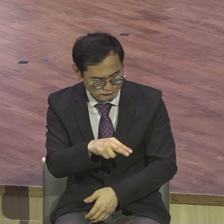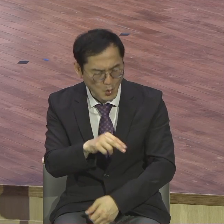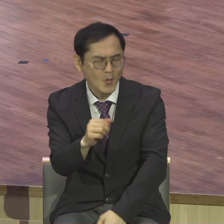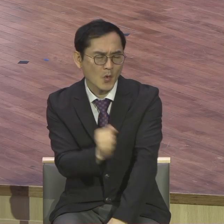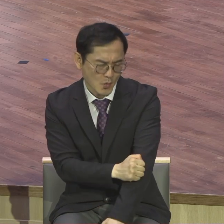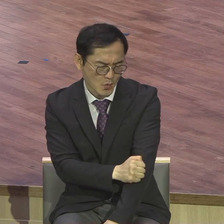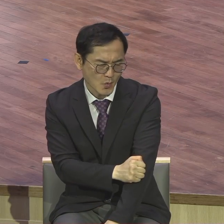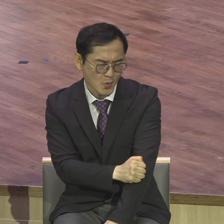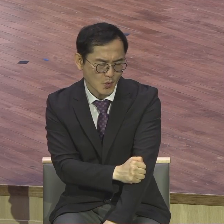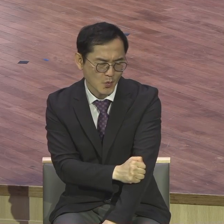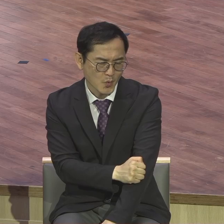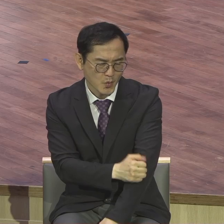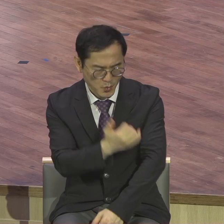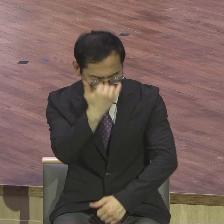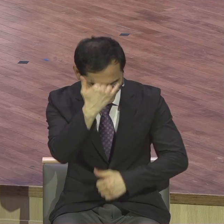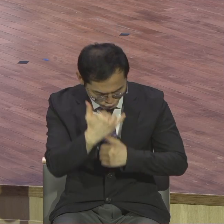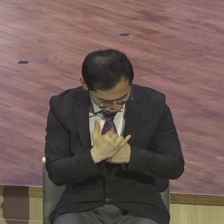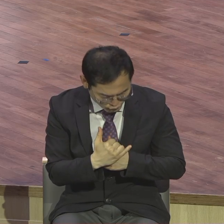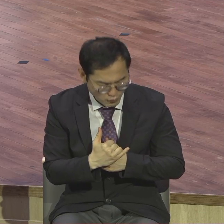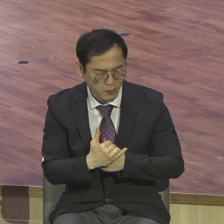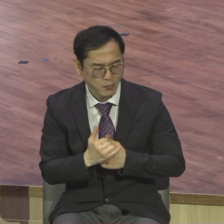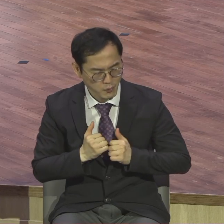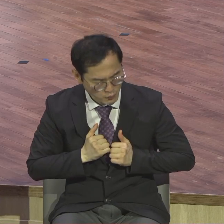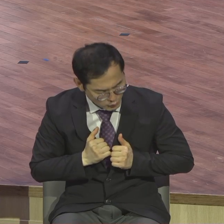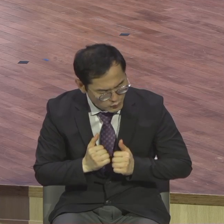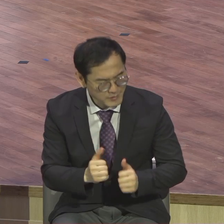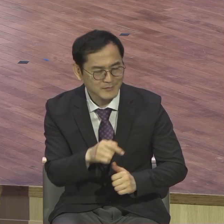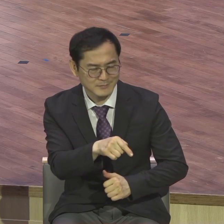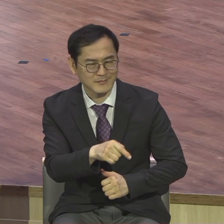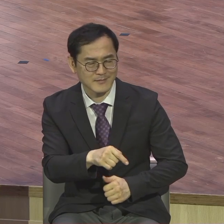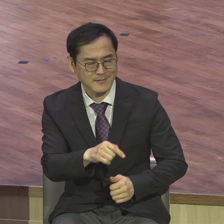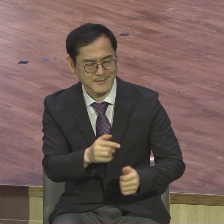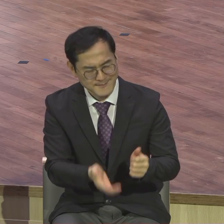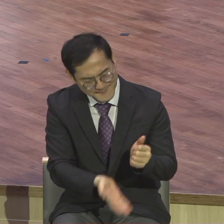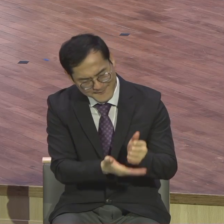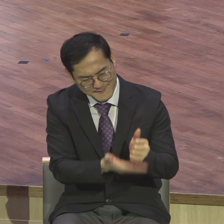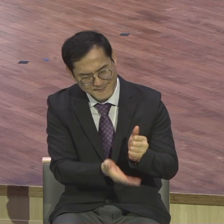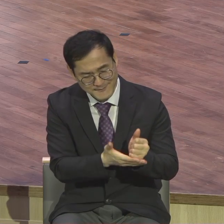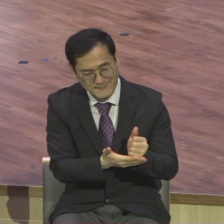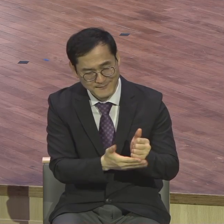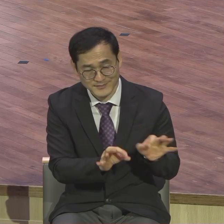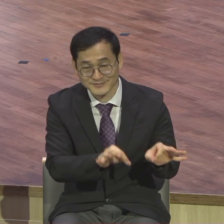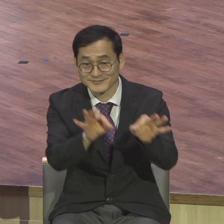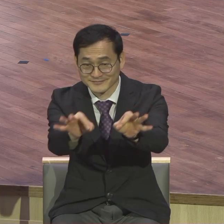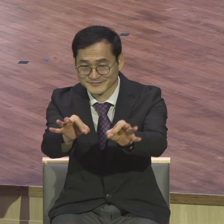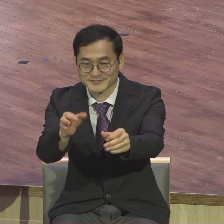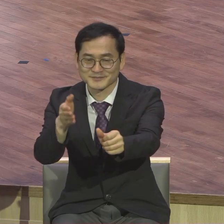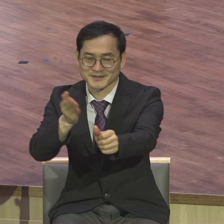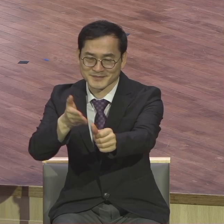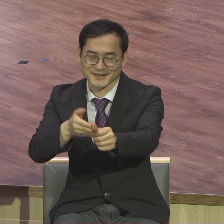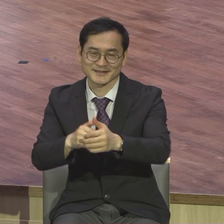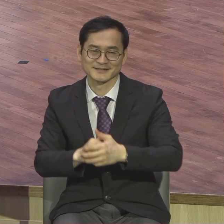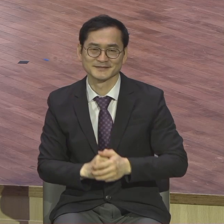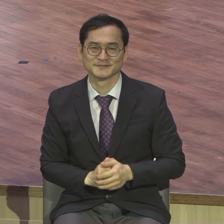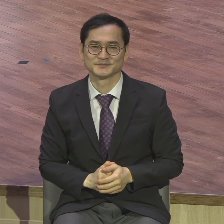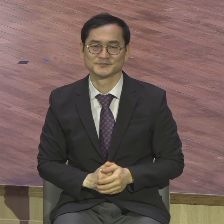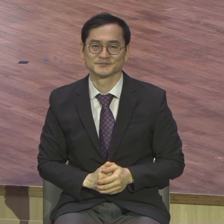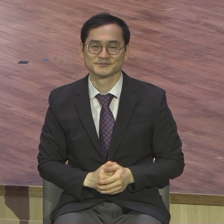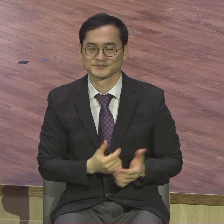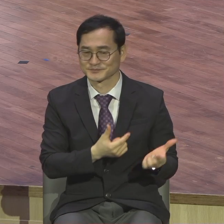충성된 종아 칭찬받는 영교의 모든 승두들 다 되시기를 진흥으로 축복합니다 기도합시다